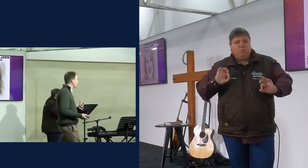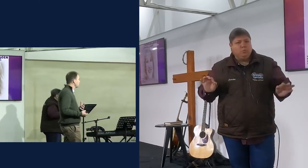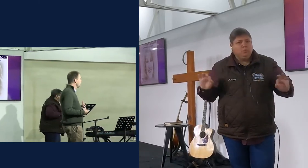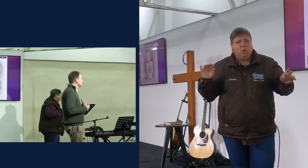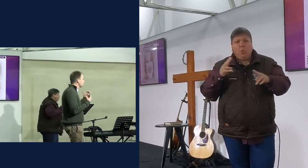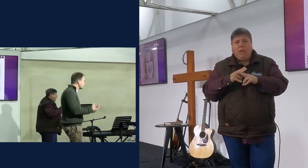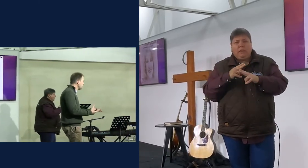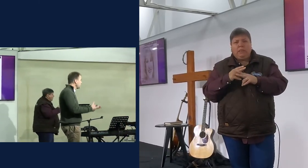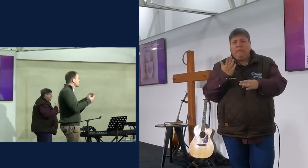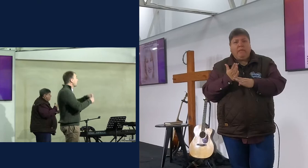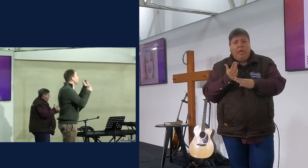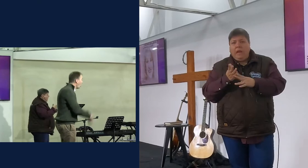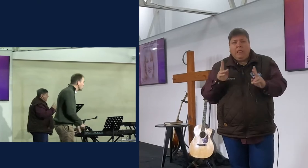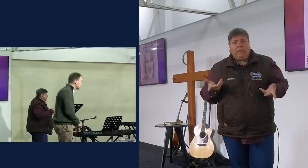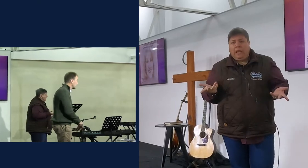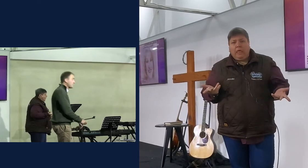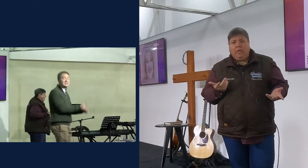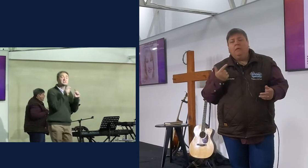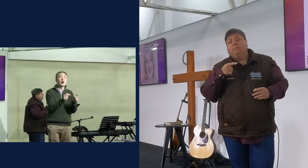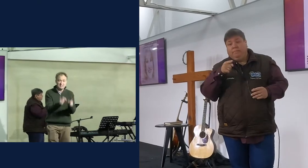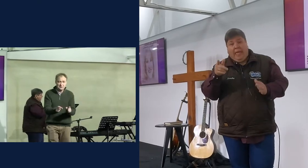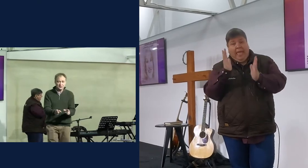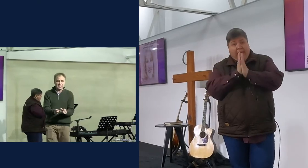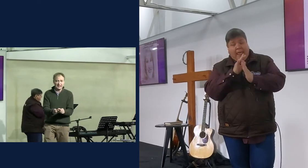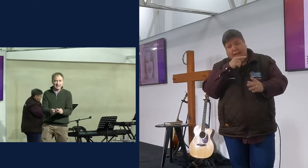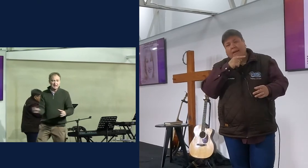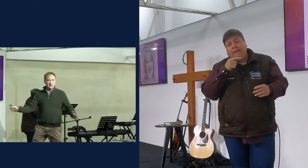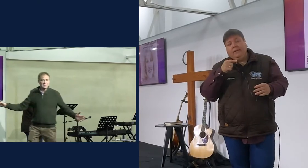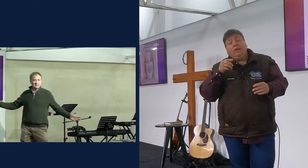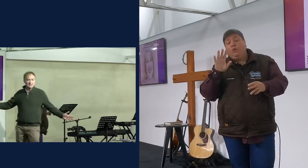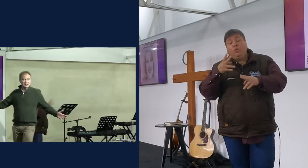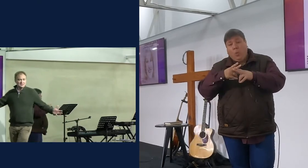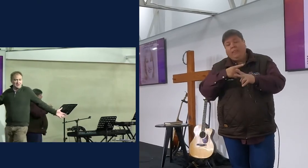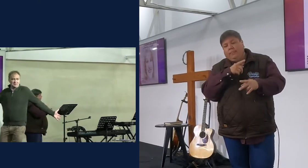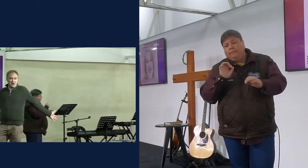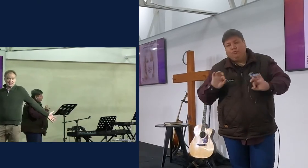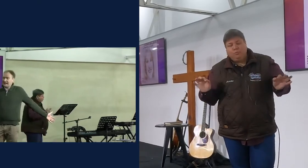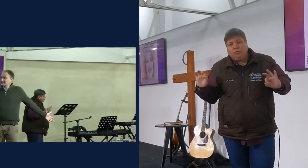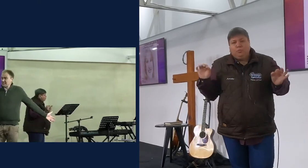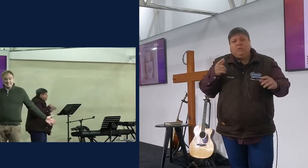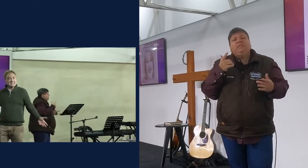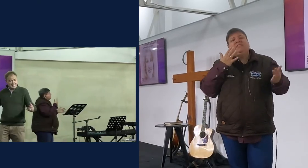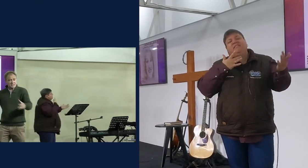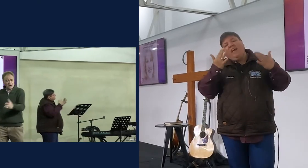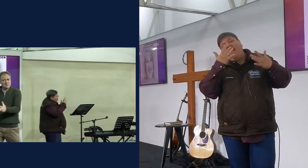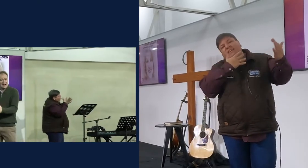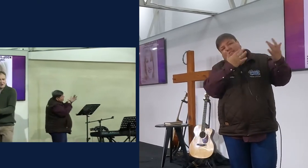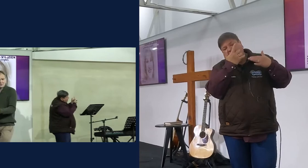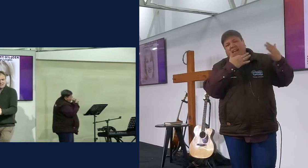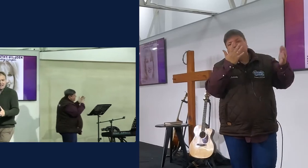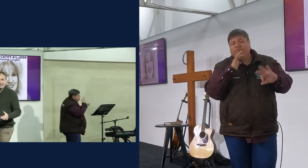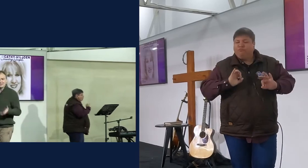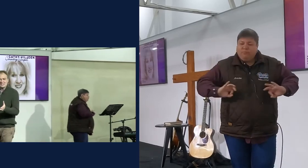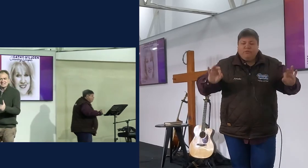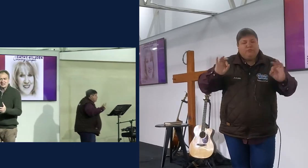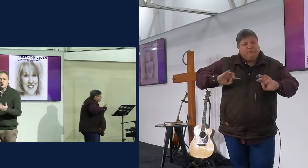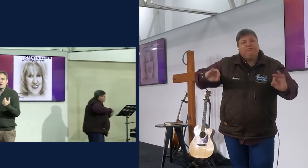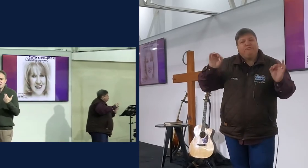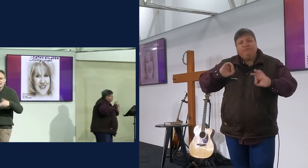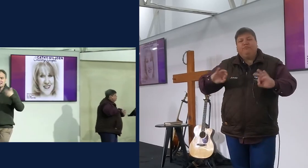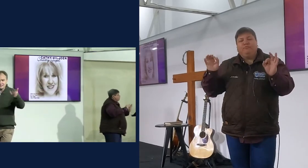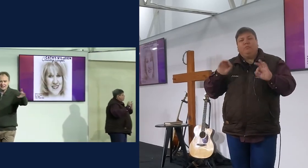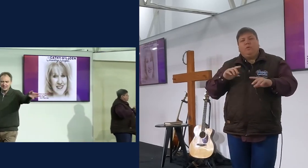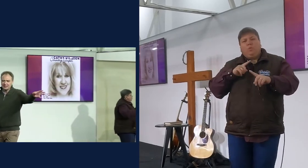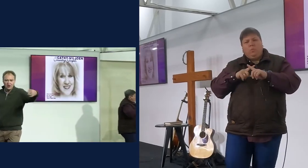en sy besluit maak, sy wil syng, sy gaan daar syng, sy gaan daar syng vir die heren, want, want waar gaan sy anders syng, en sy syng daar in die badkamers, en terwyl sy syng,